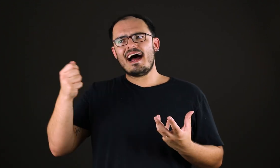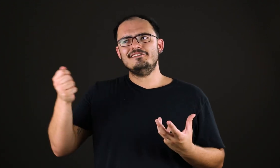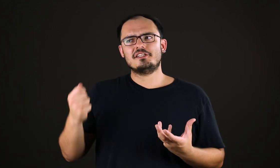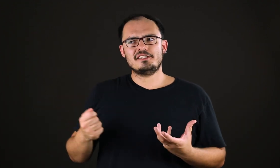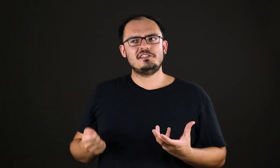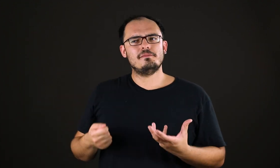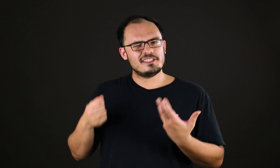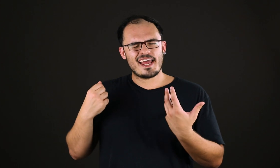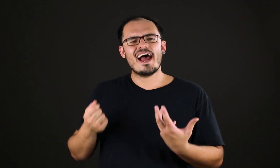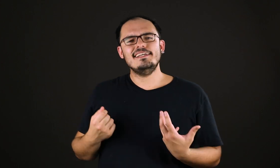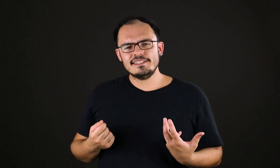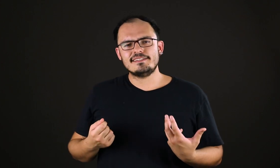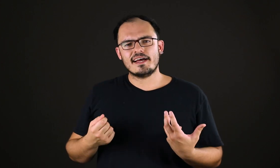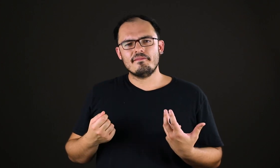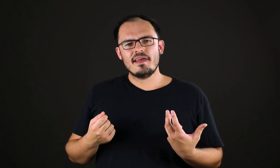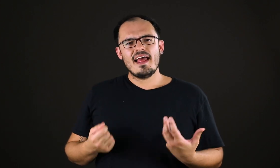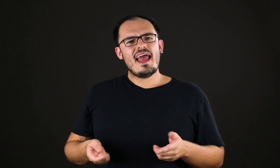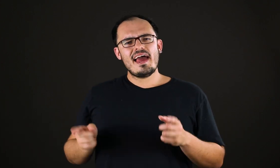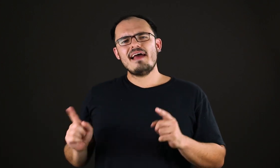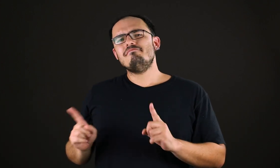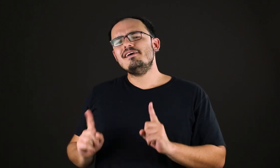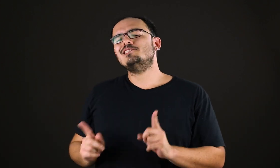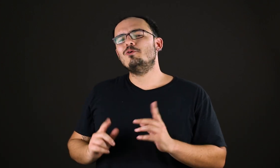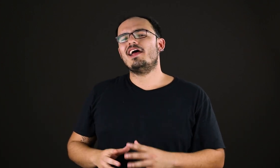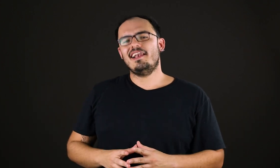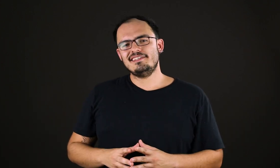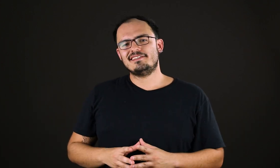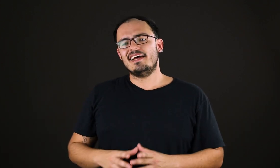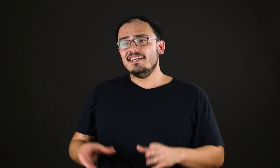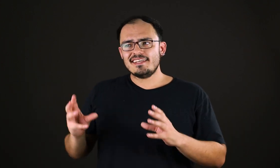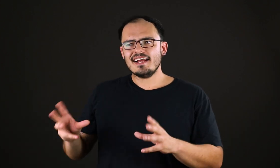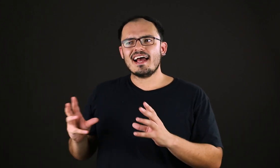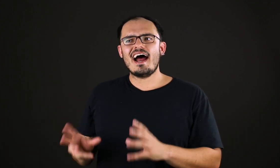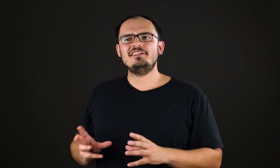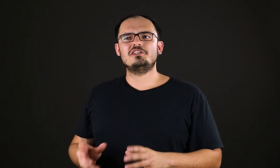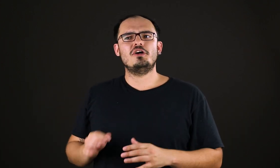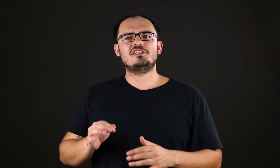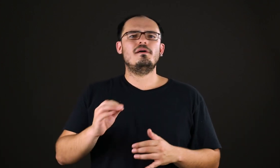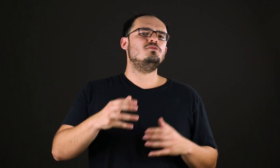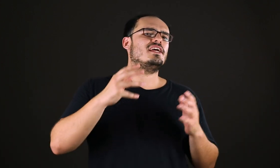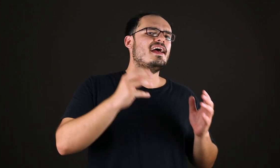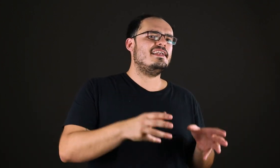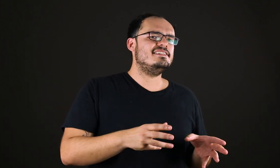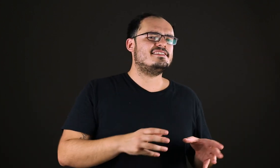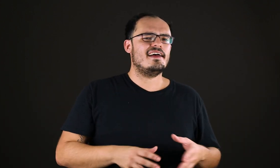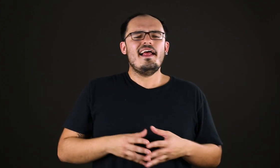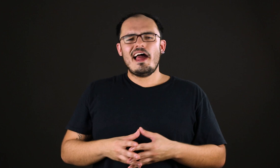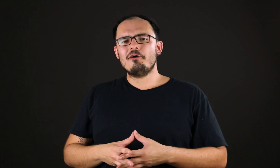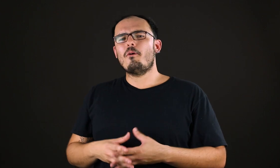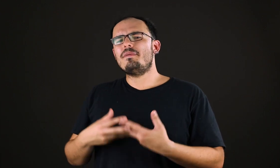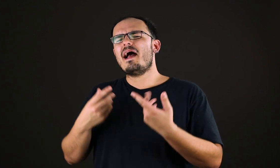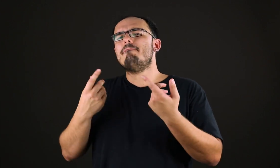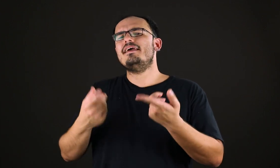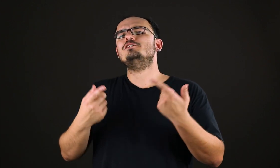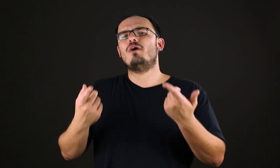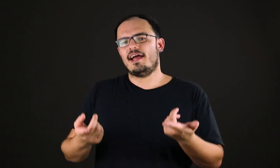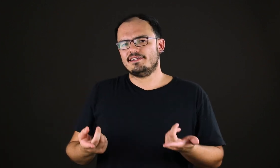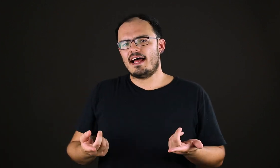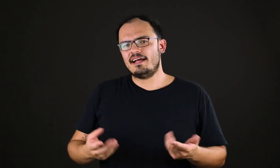arte que a gente chama de realista, ela é mesmo realista? Será que a arte que nós chamamos de realista, ela copia mesmo a realidade?